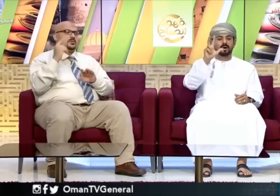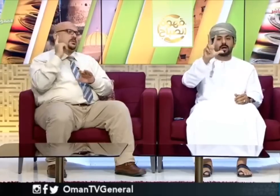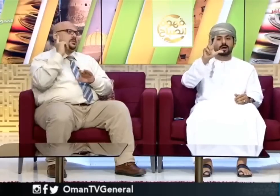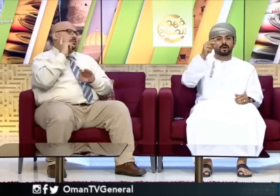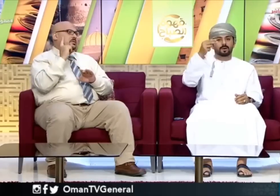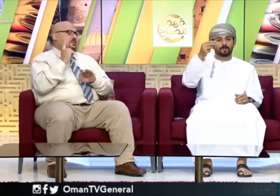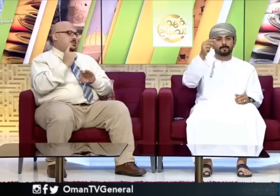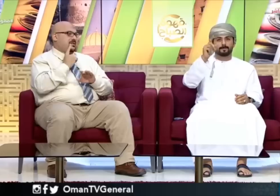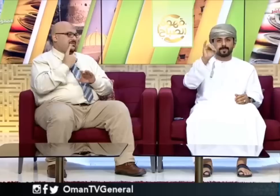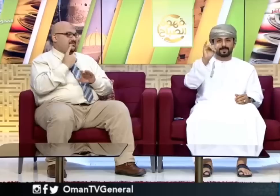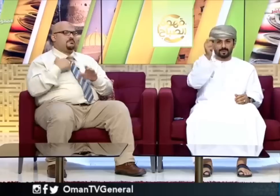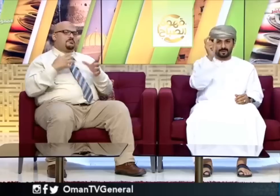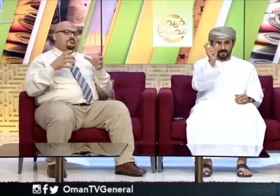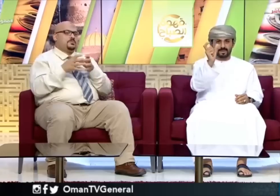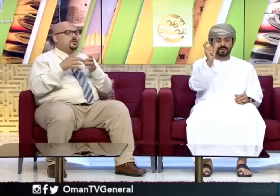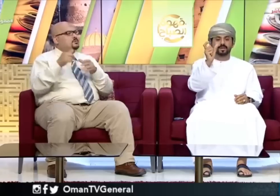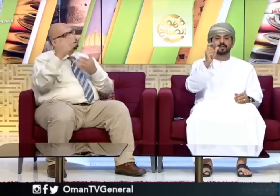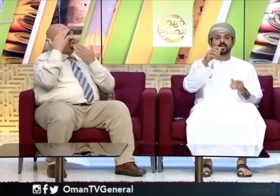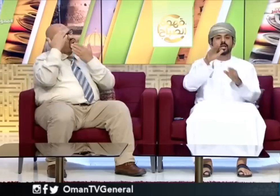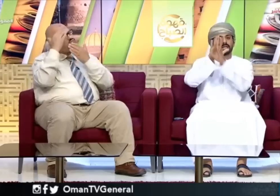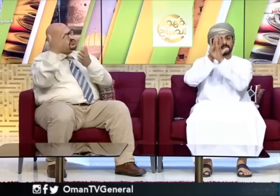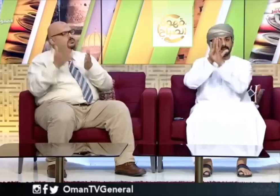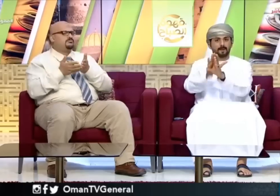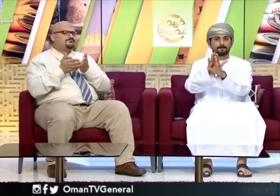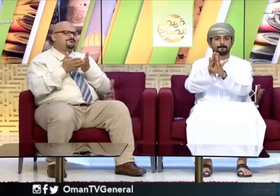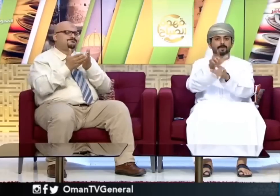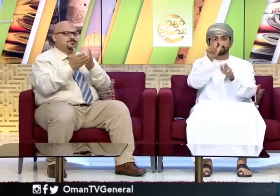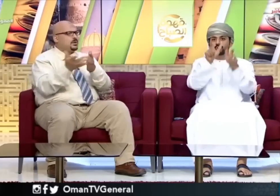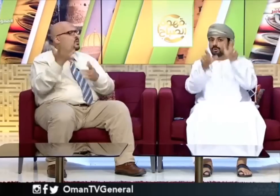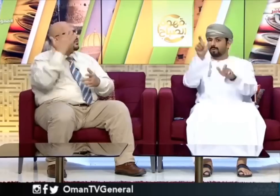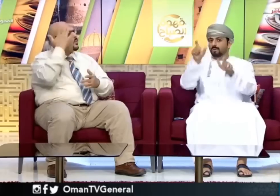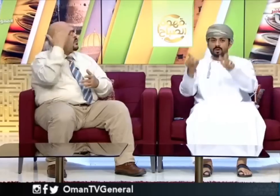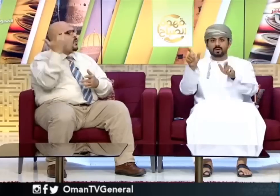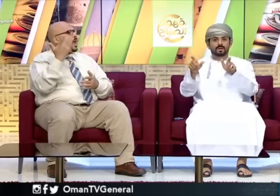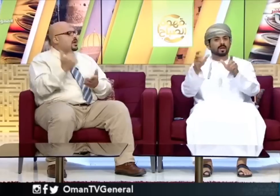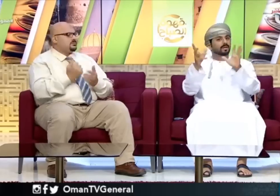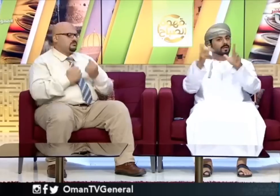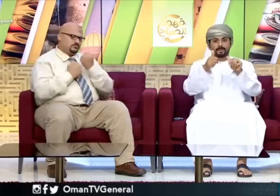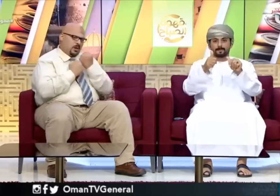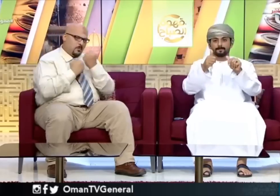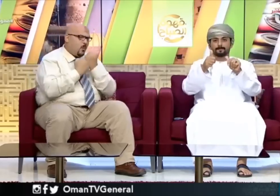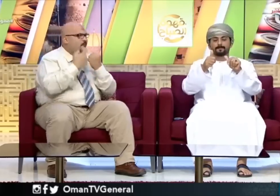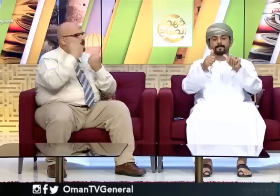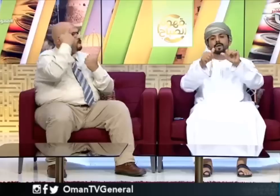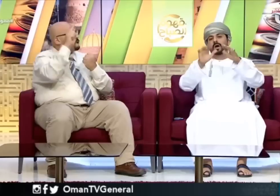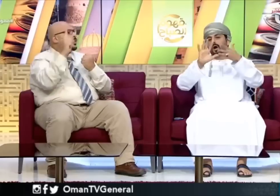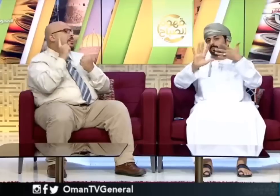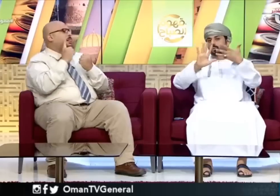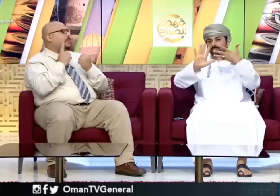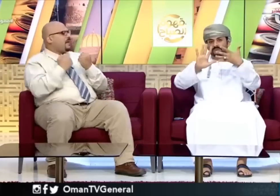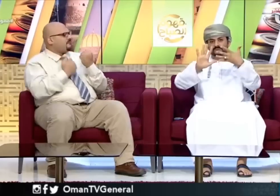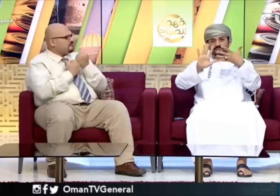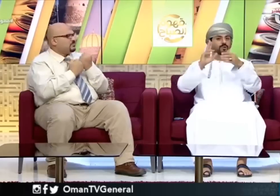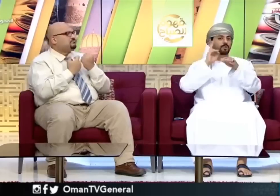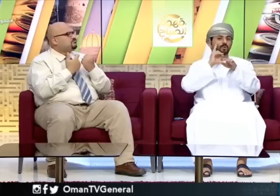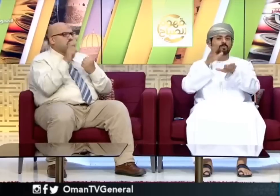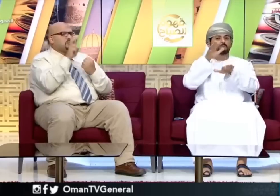نشكرها جداً على دعمها للأشخاص الصوم تحوالي خمسة